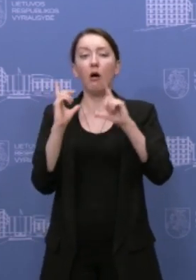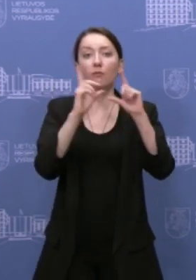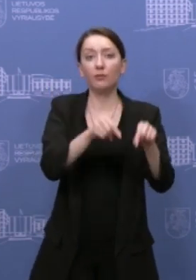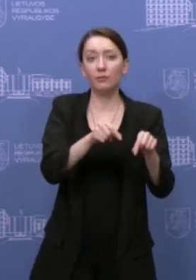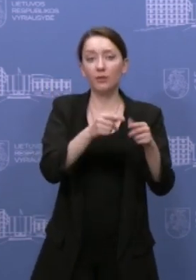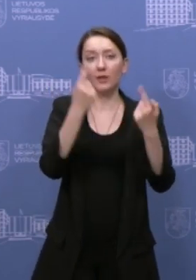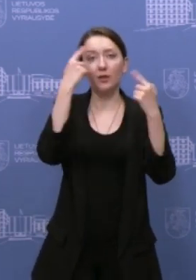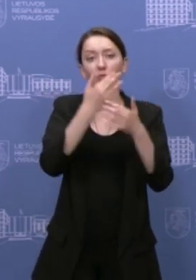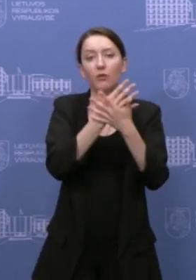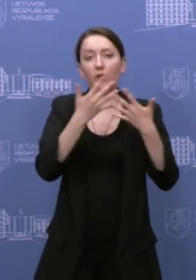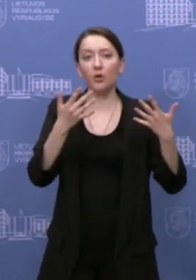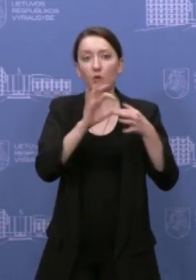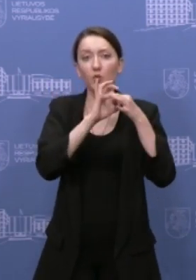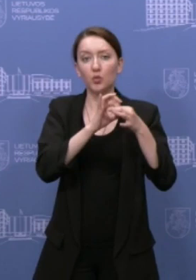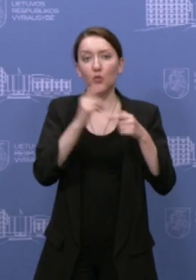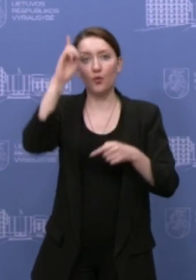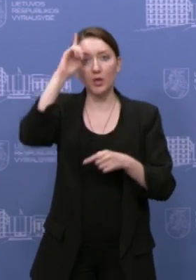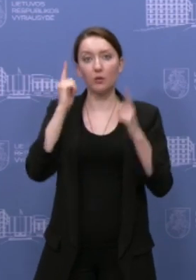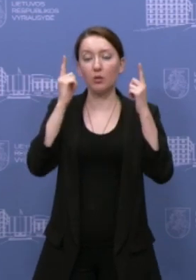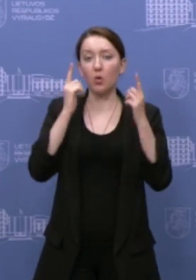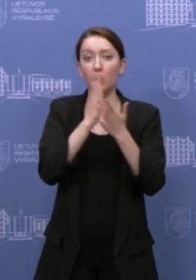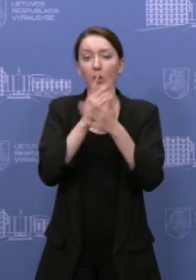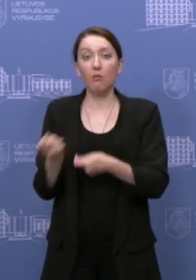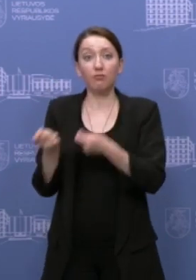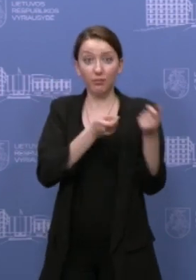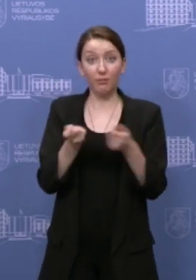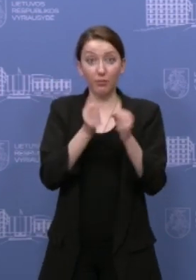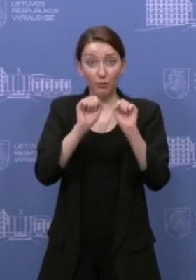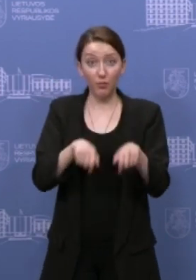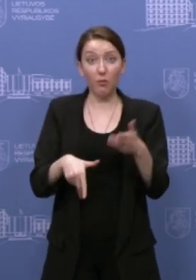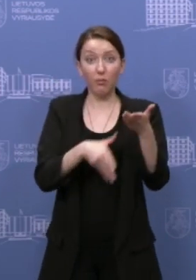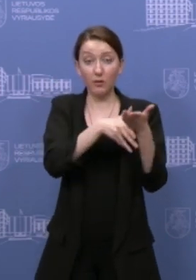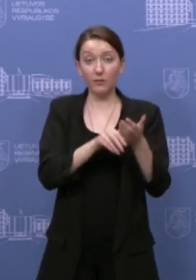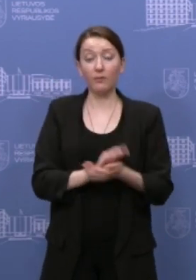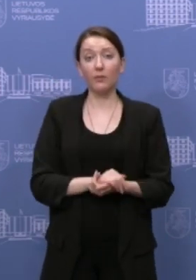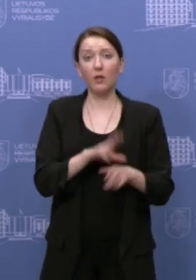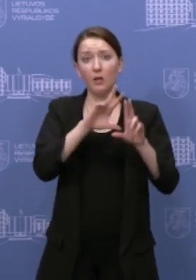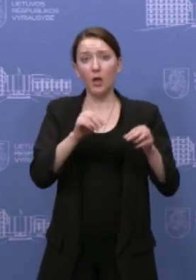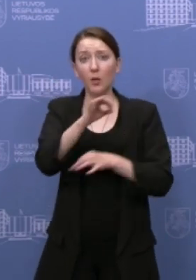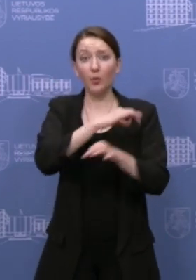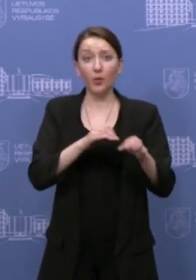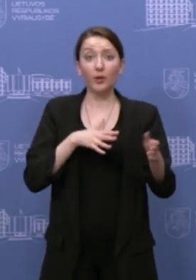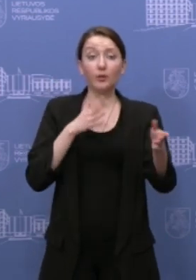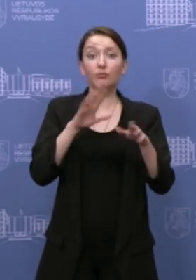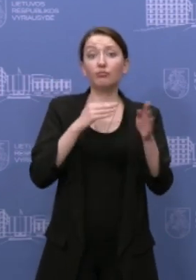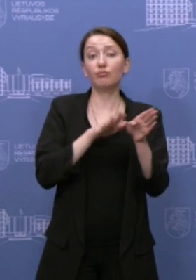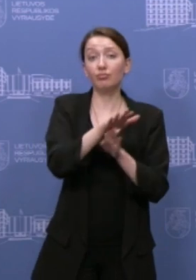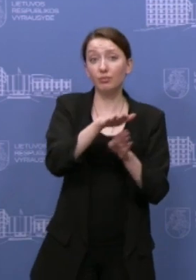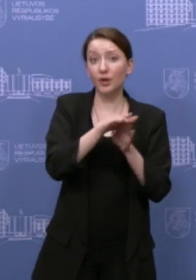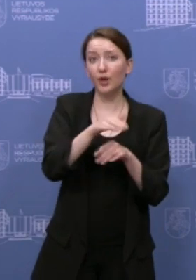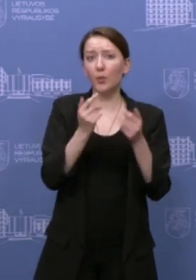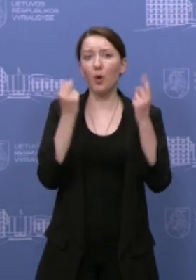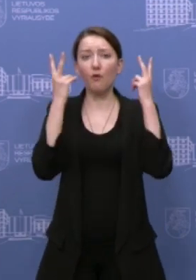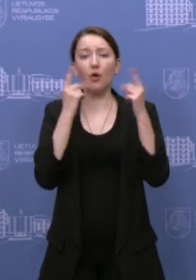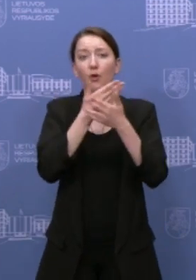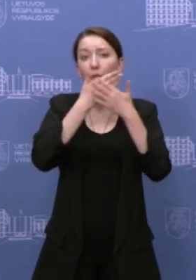kitus dalykus susijusiusi mūsų valstybės saugumu. Tai tikrai šis projektas sėkmingai juda į priekį ir jokių grėsmių,